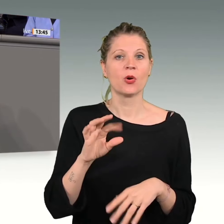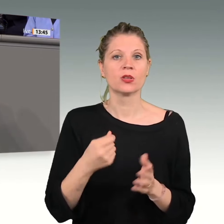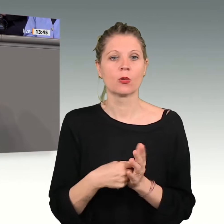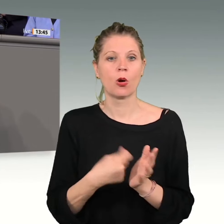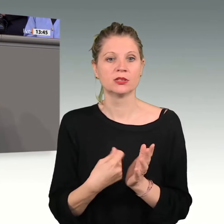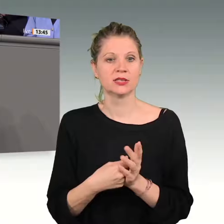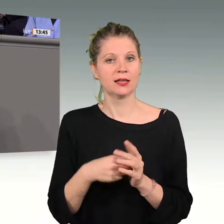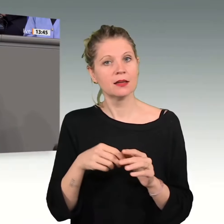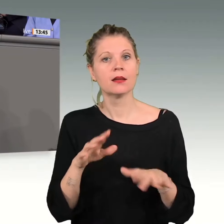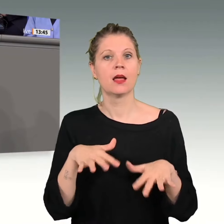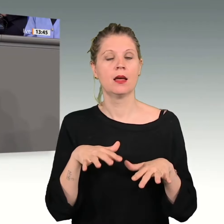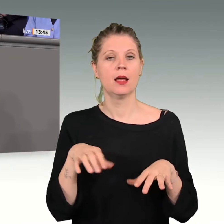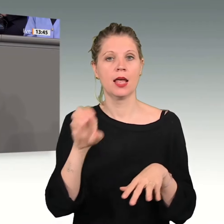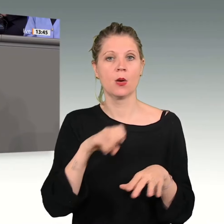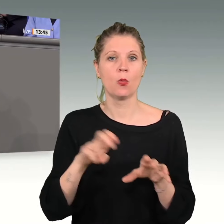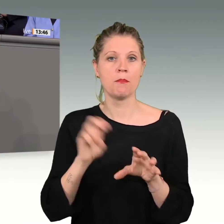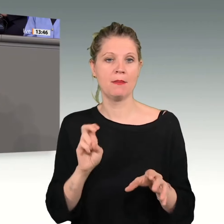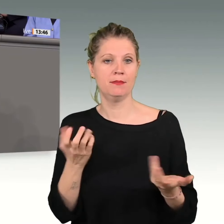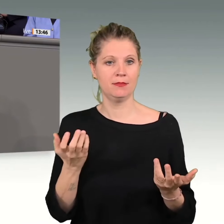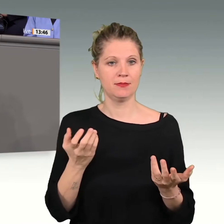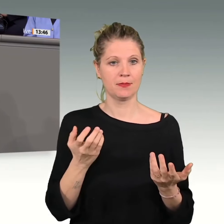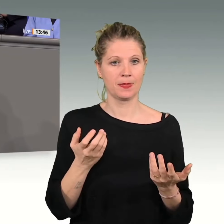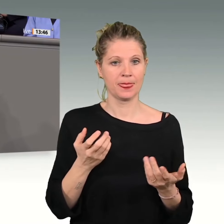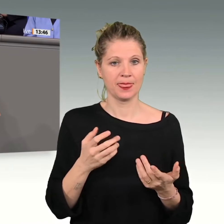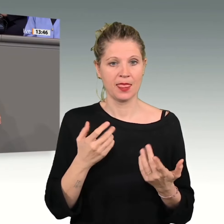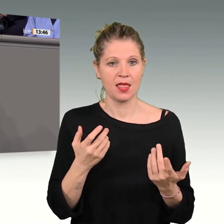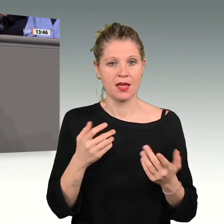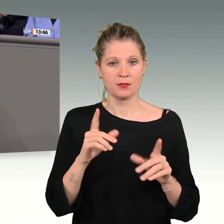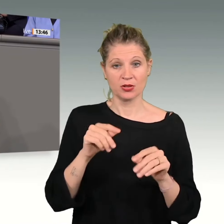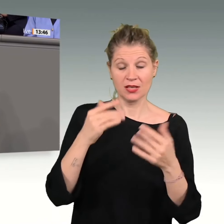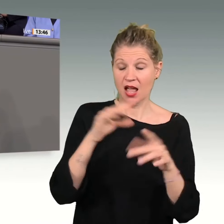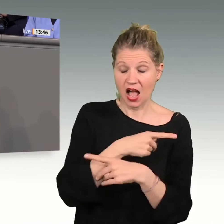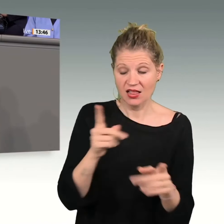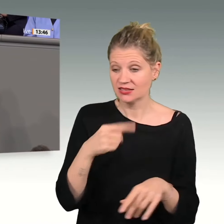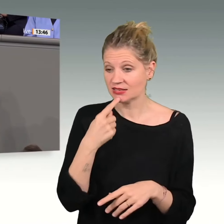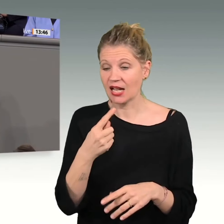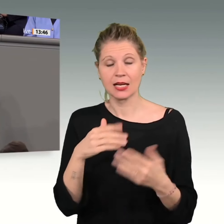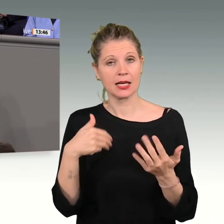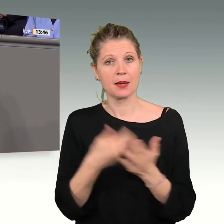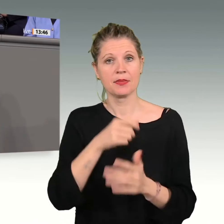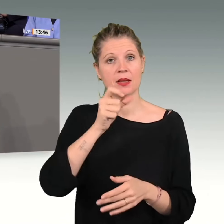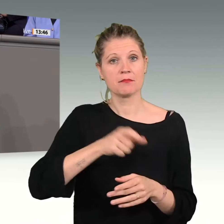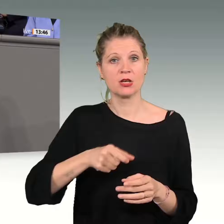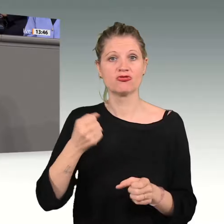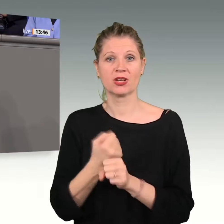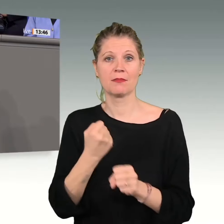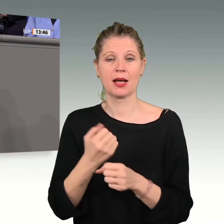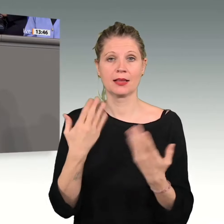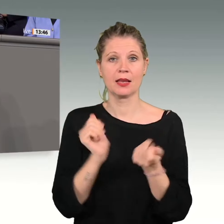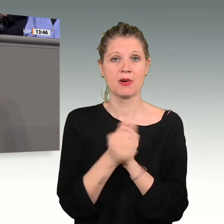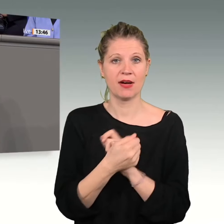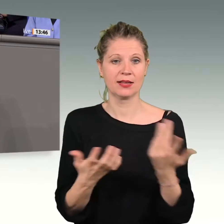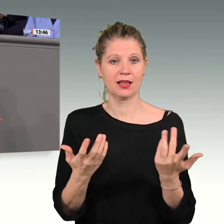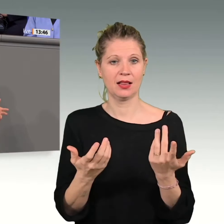Die Wissenschaft hat also festgestellt, dass es den menschengemachten Klimawandel gibt und dass er dramatisch ist. Und interessanterweise haben sogar ihre rechten Freunde in Europa das kapiert. Die